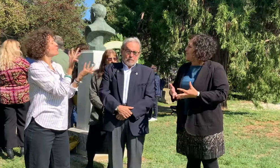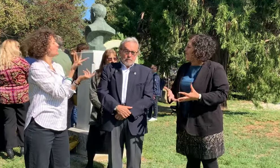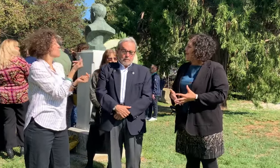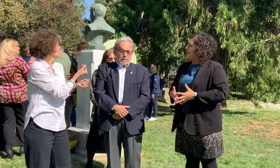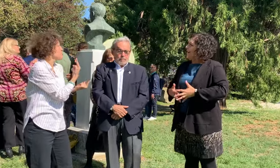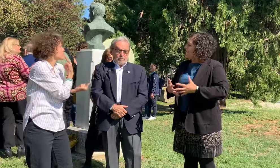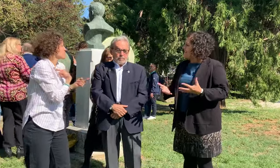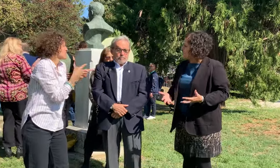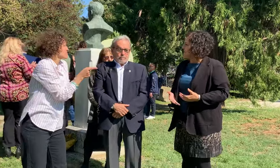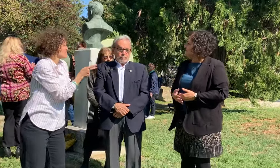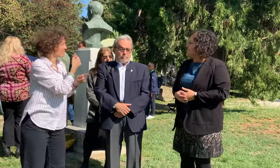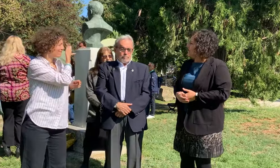ciao